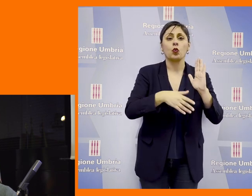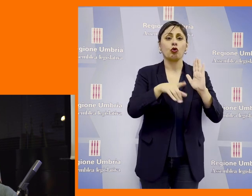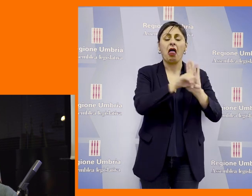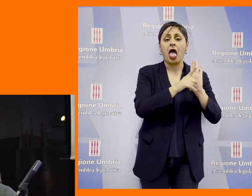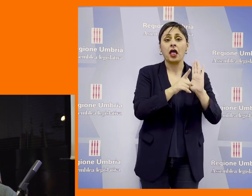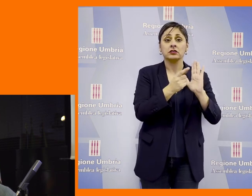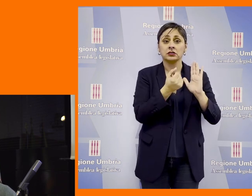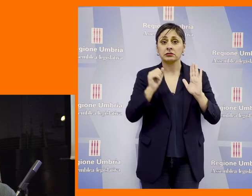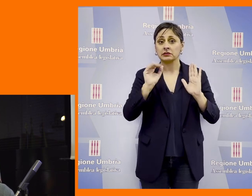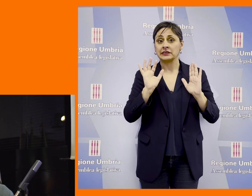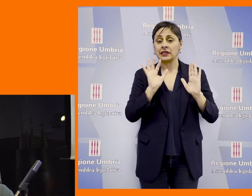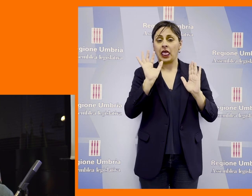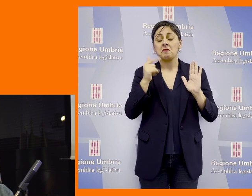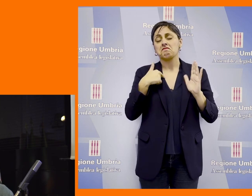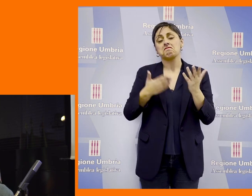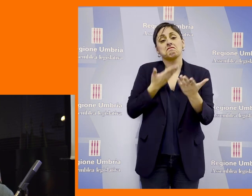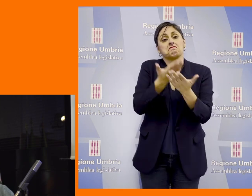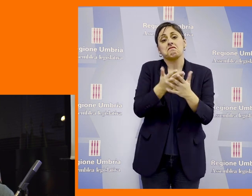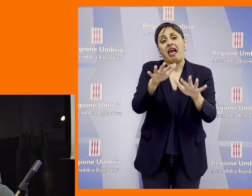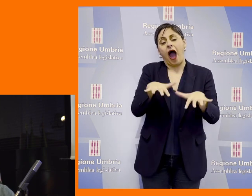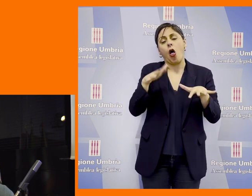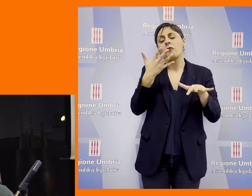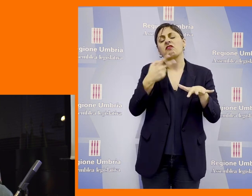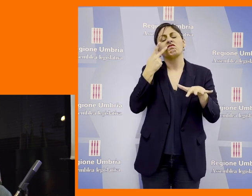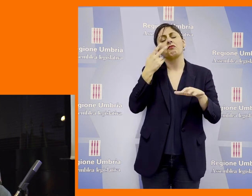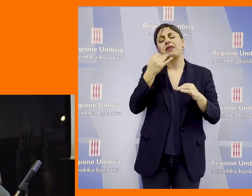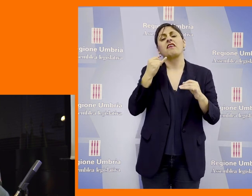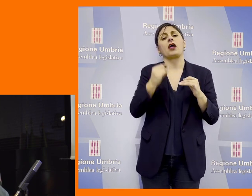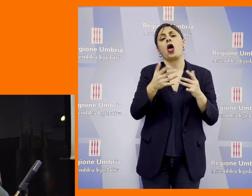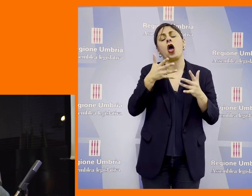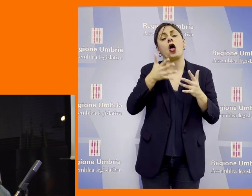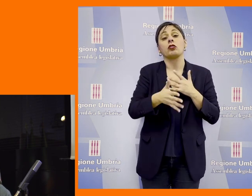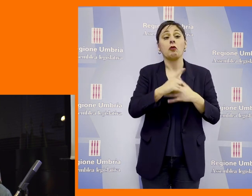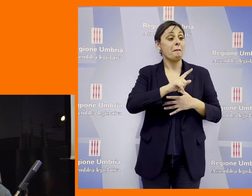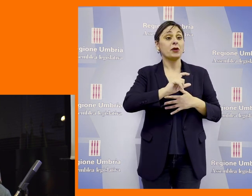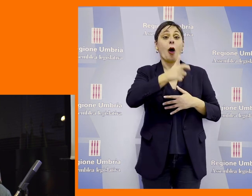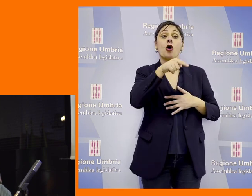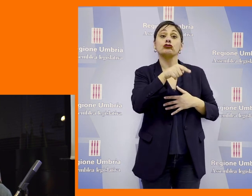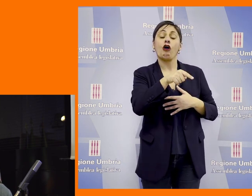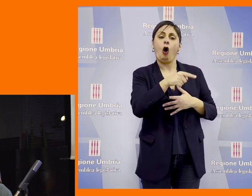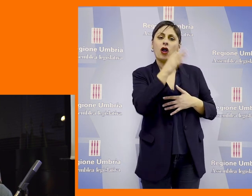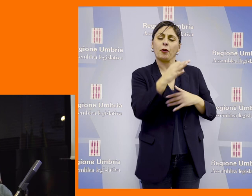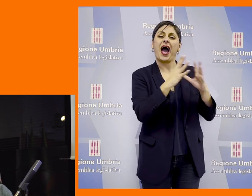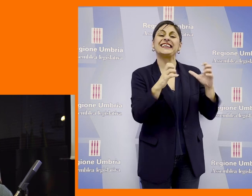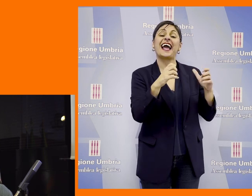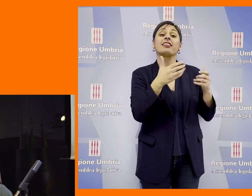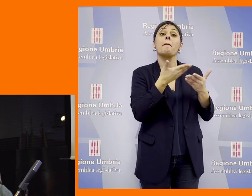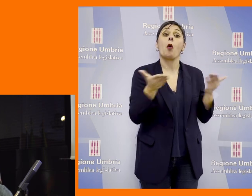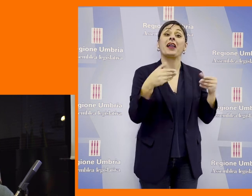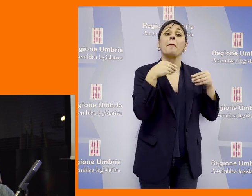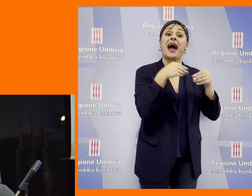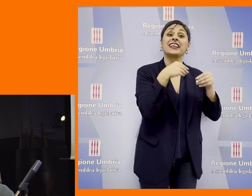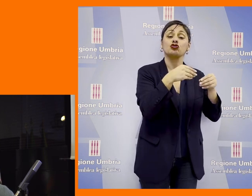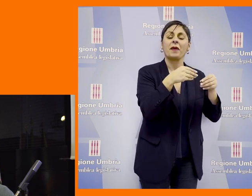statuto né alle leggi noi questo lo porteremo in aula perché vogliamo arrivare fino in fondo quando si promuove qualcuno nelle partecipate